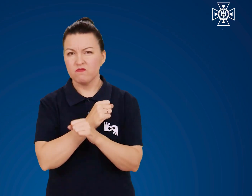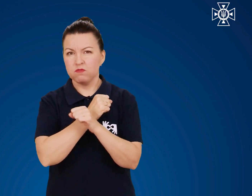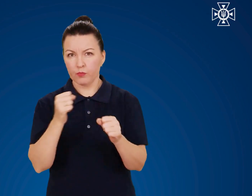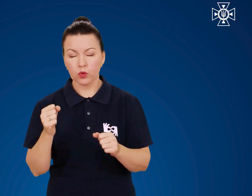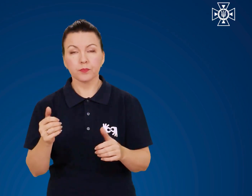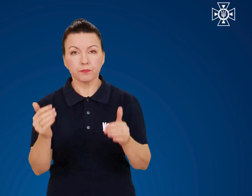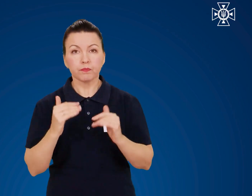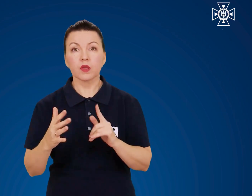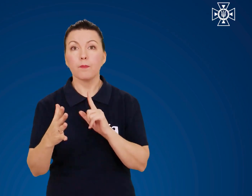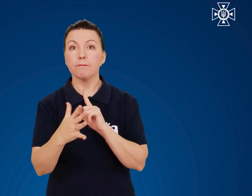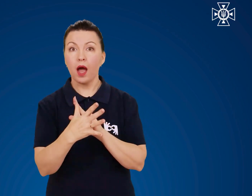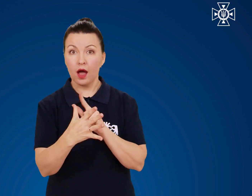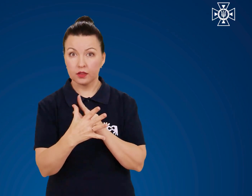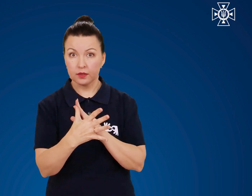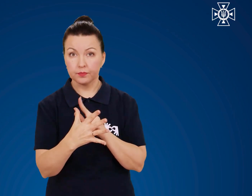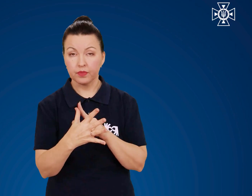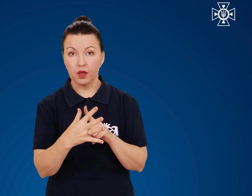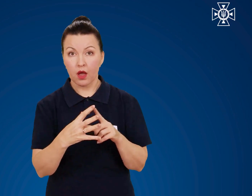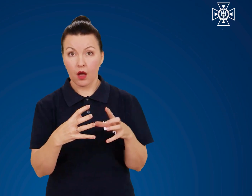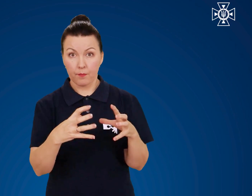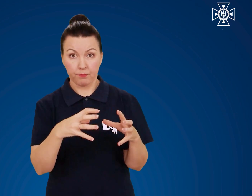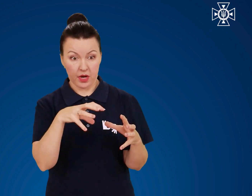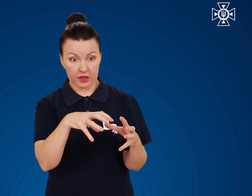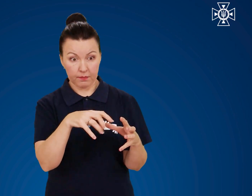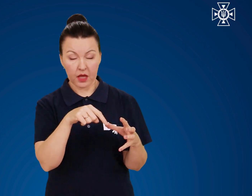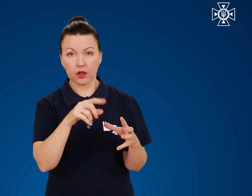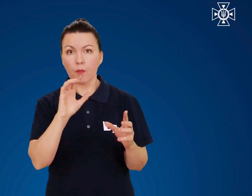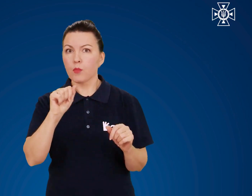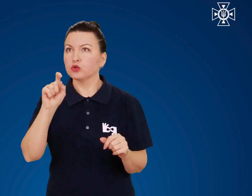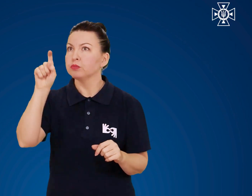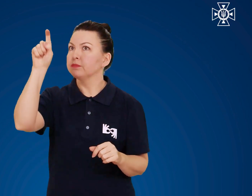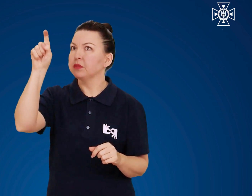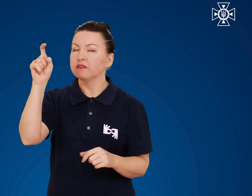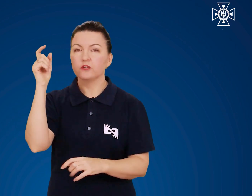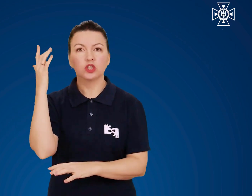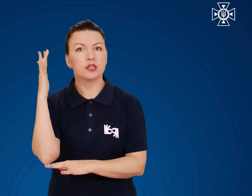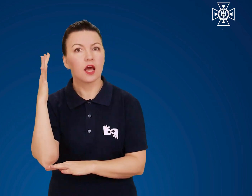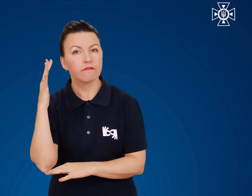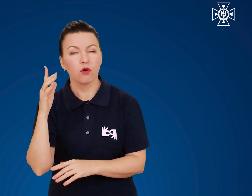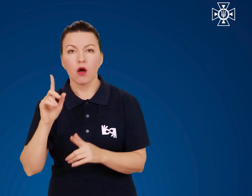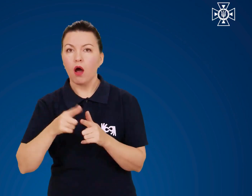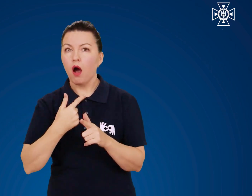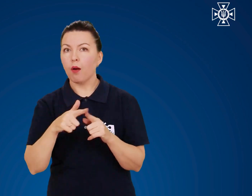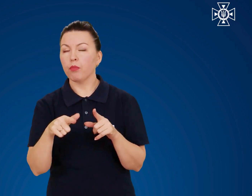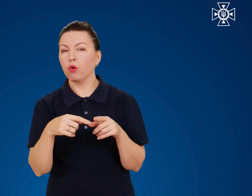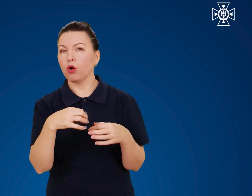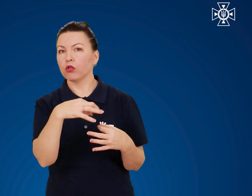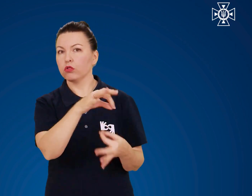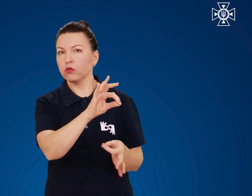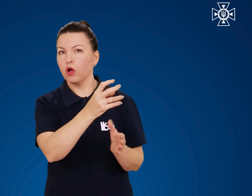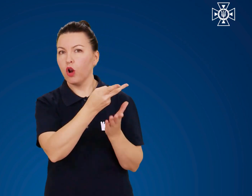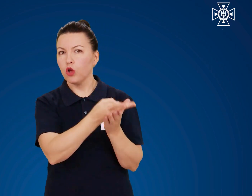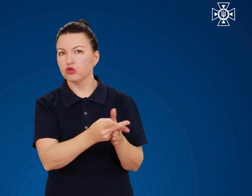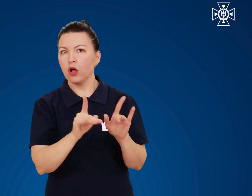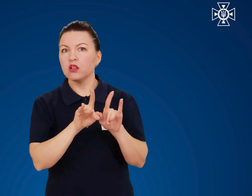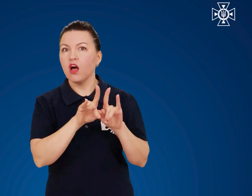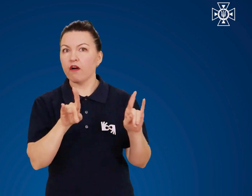П'яте. Предмет може бути підвішений на дерево або залишений на лавці.